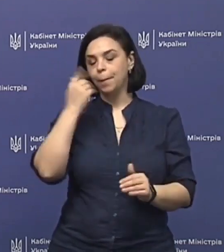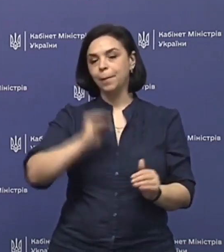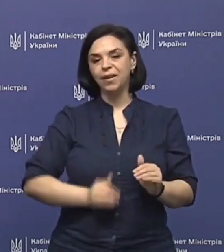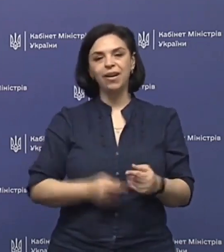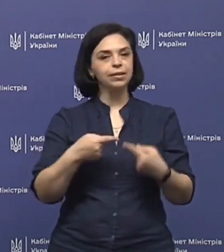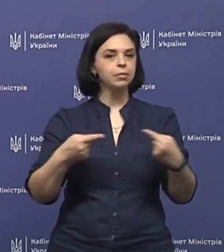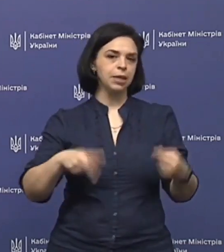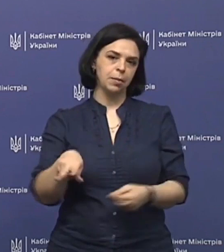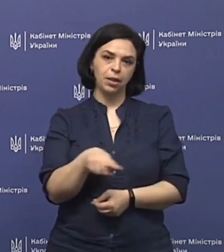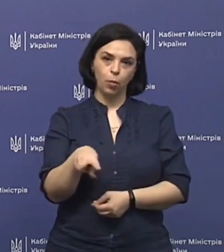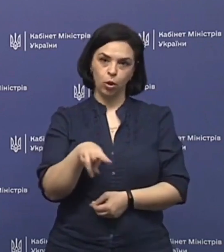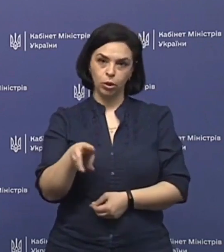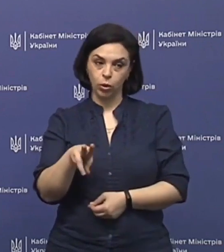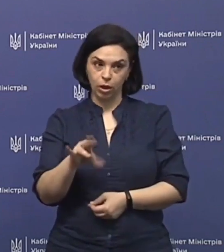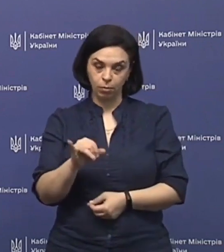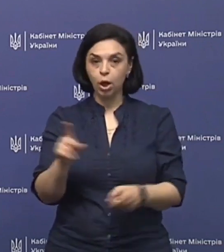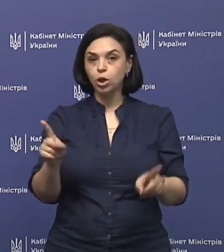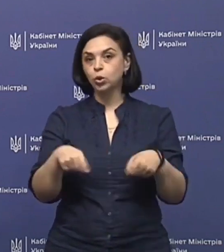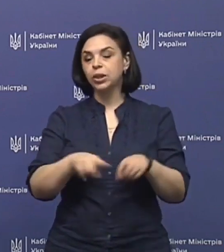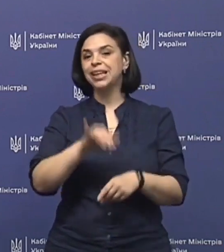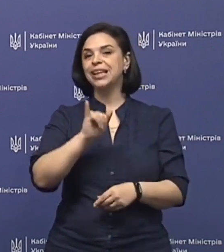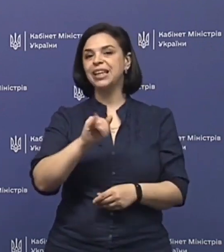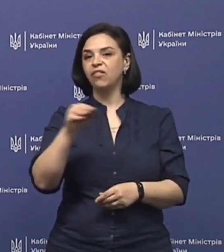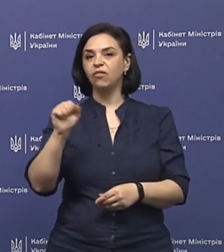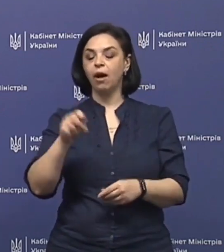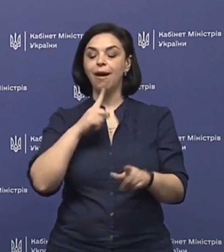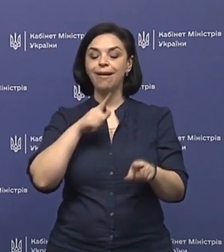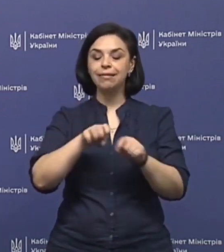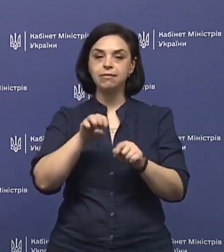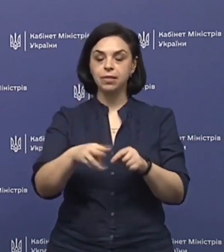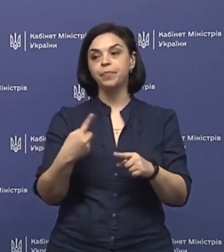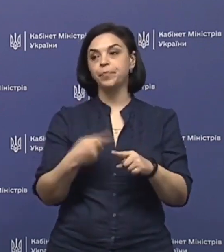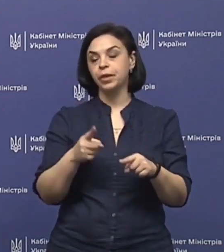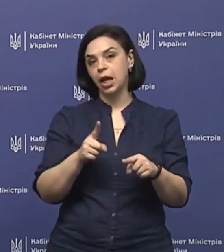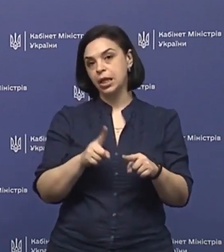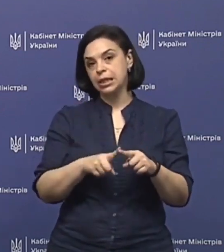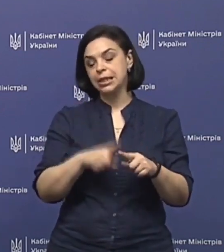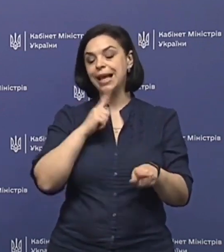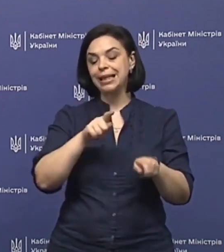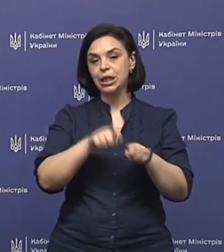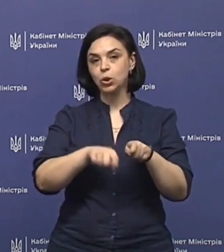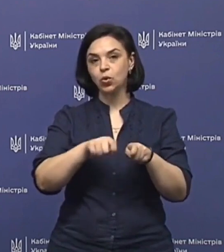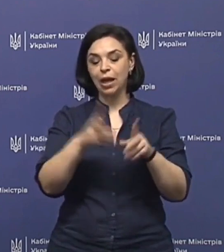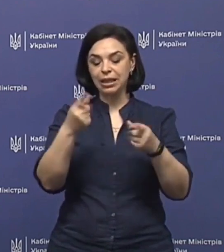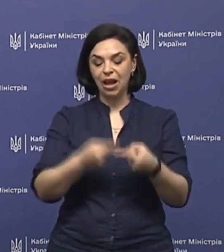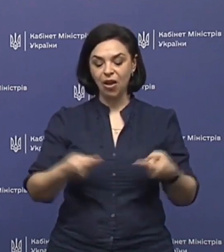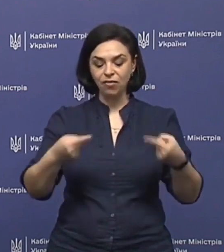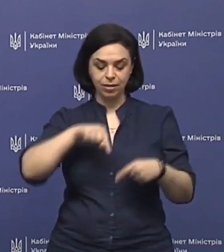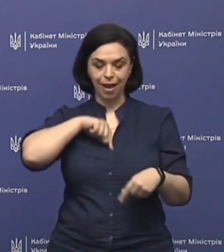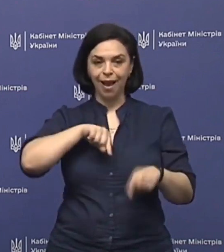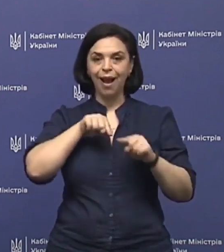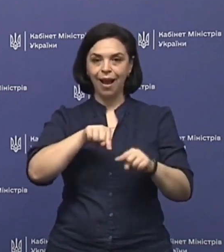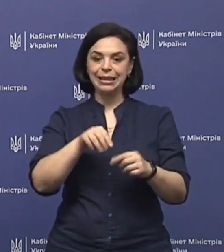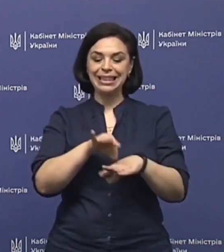різними лабораторіями. Що таке ІФА-тести? ІФА-тести – це тестування на визначення